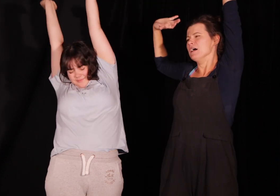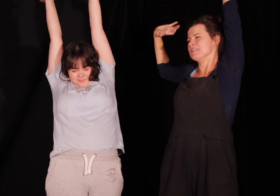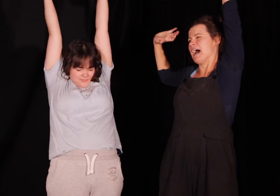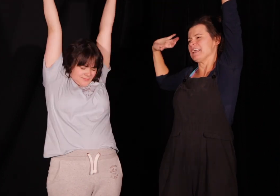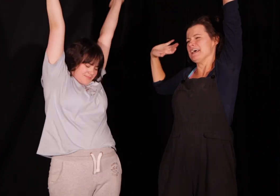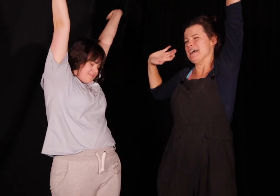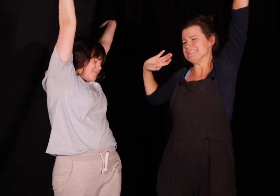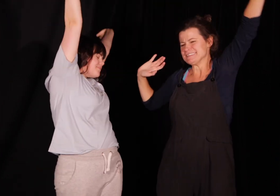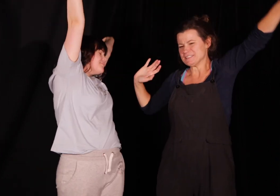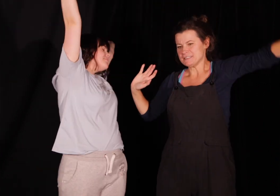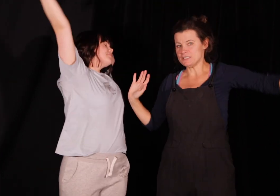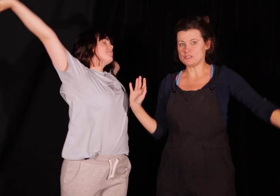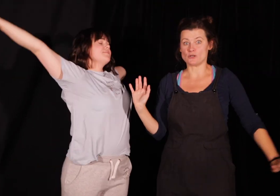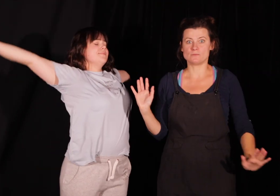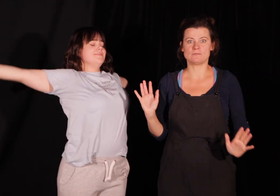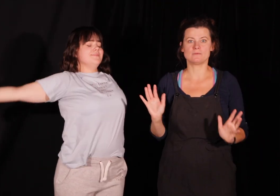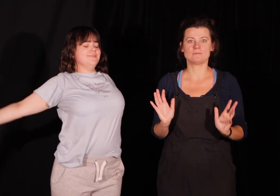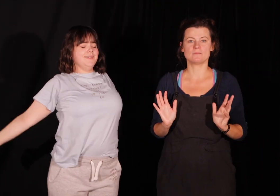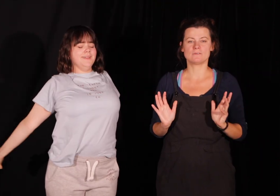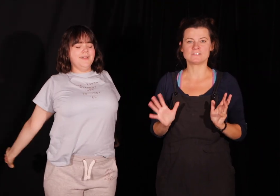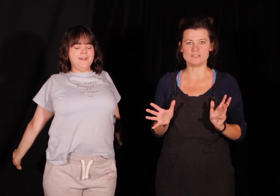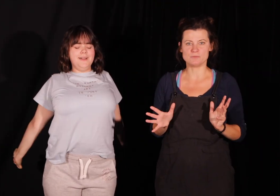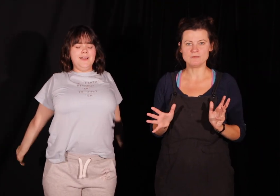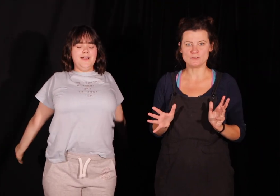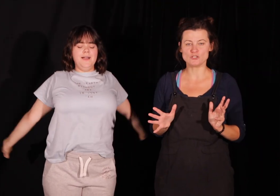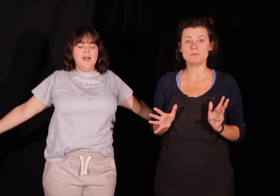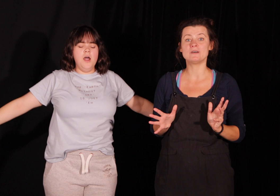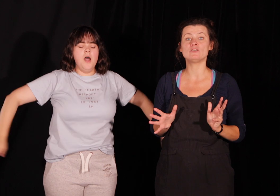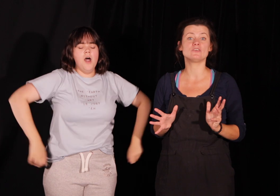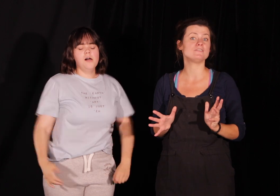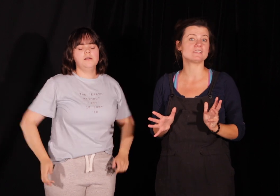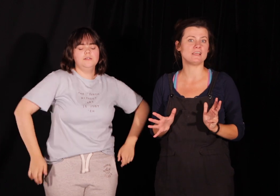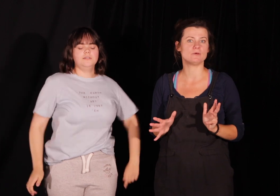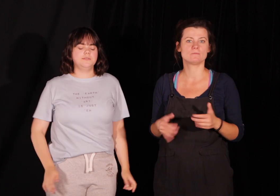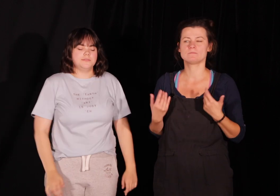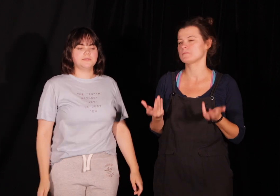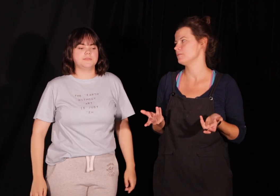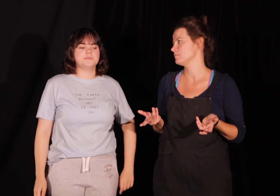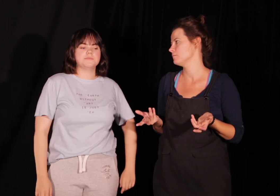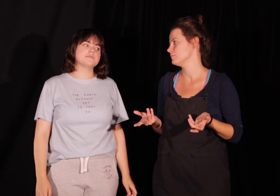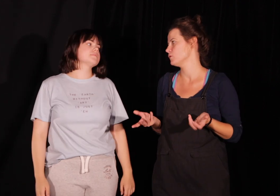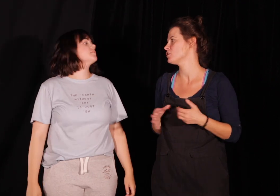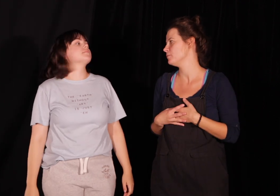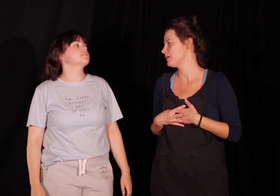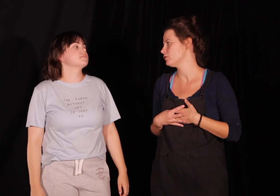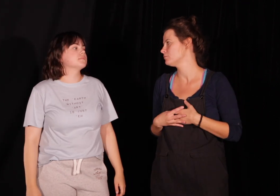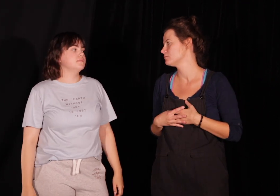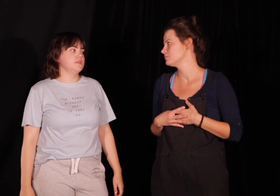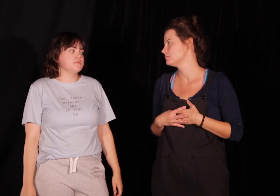Tak jest. I co? Wstaliśmy. I co robimy rano, kiedy wstaniemy? No co robimy rano? Majemy